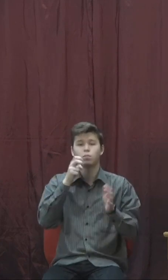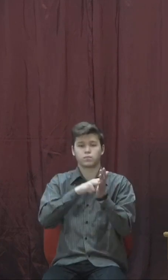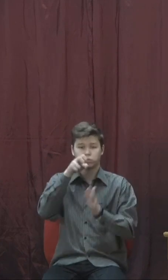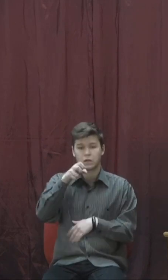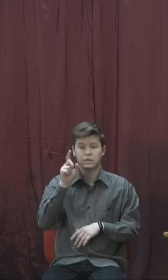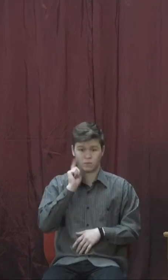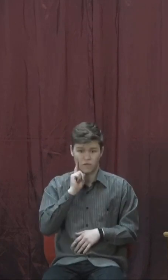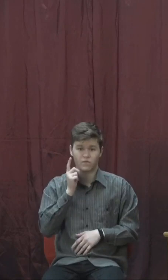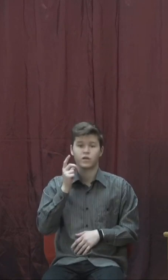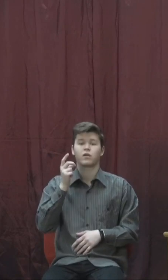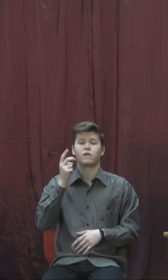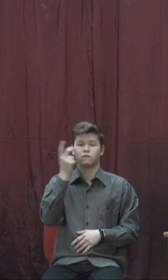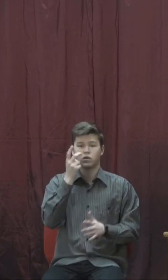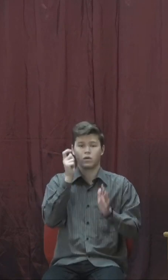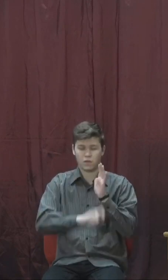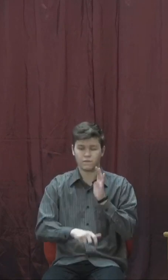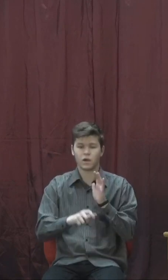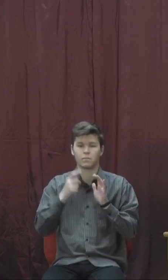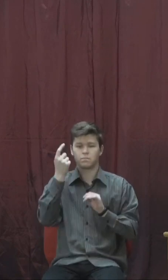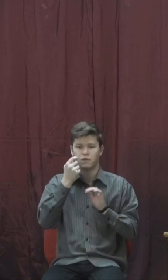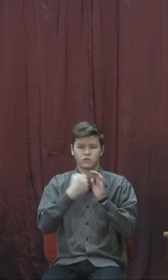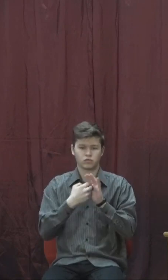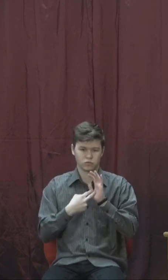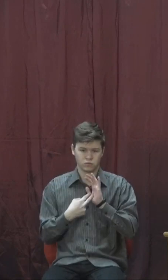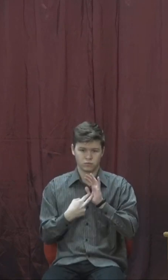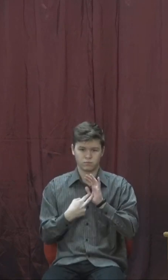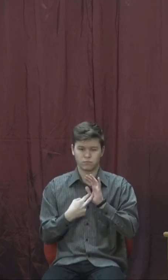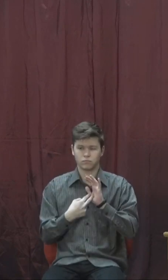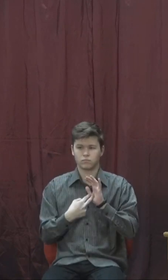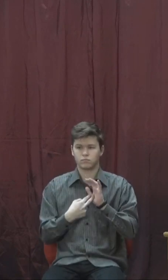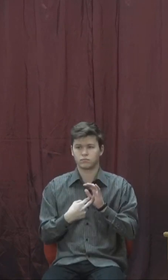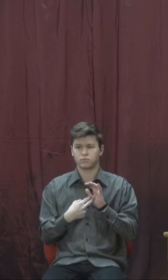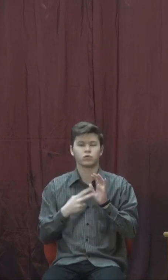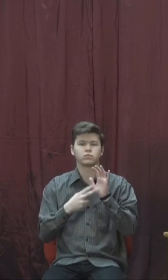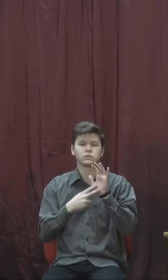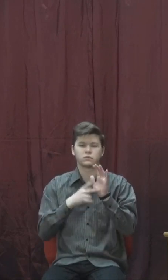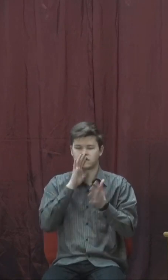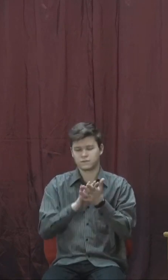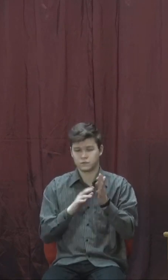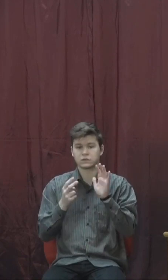апостола до Тимофія. Другий розділ з першого розділу, сьомий вірш.